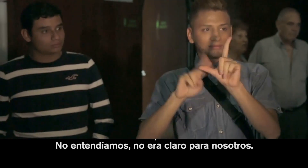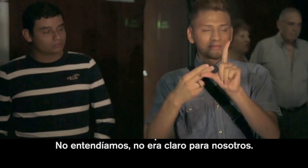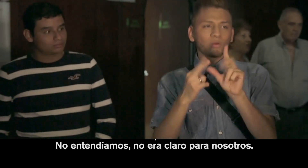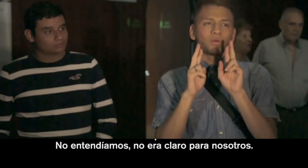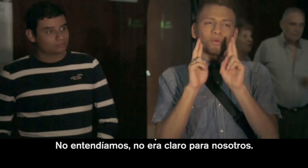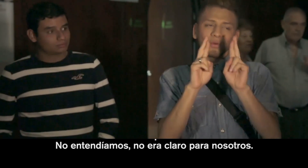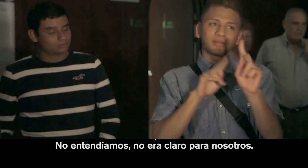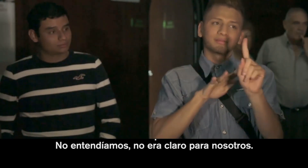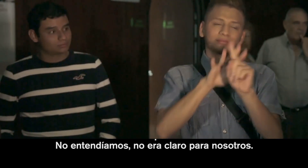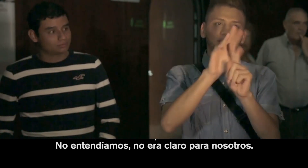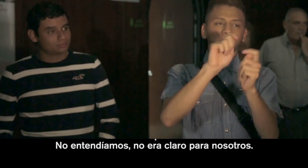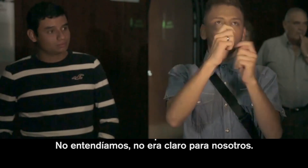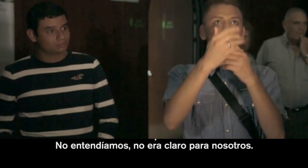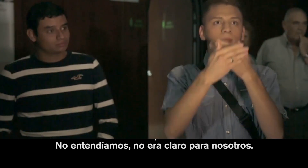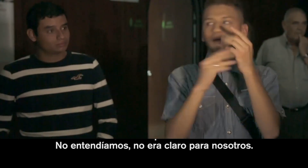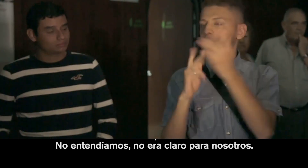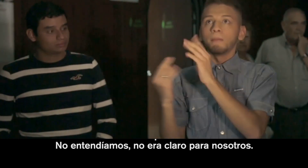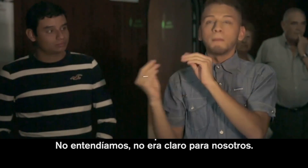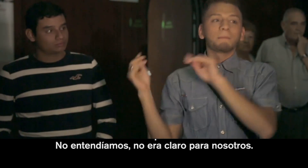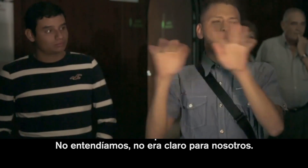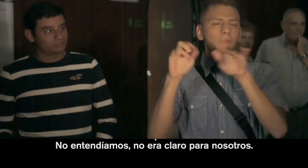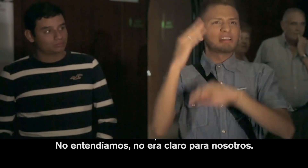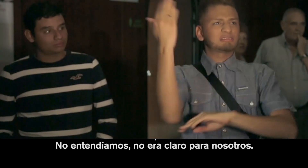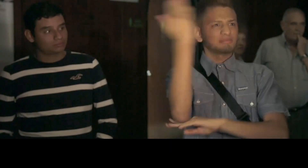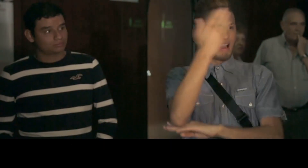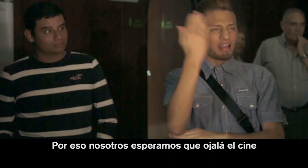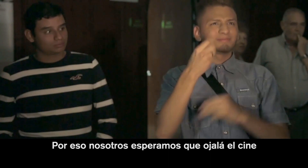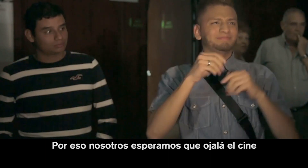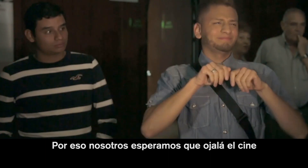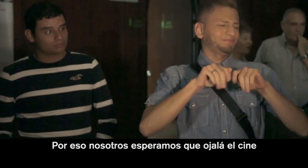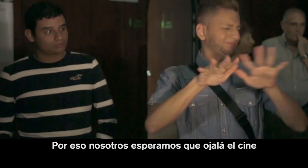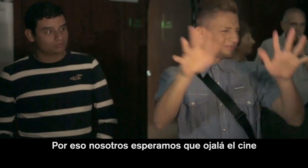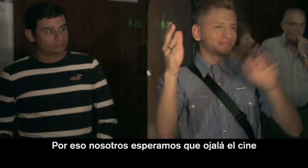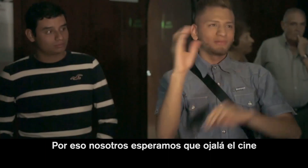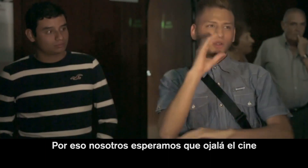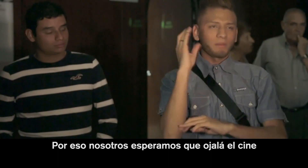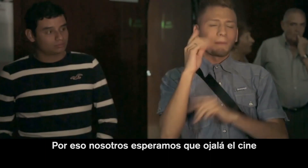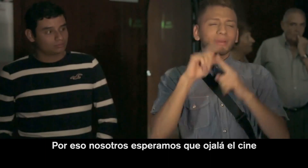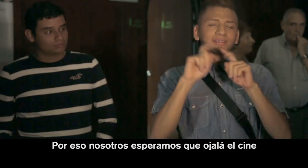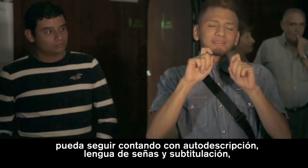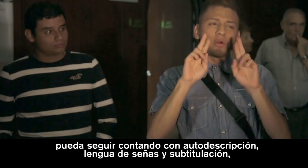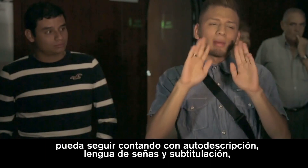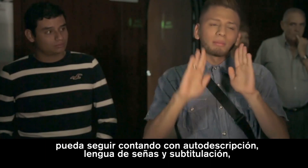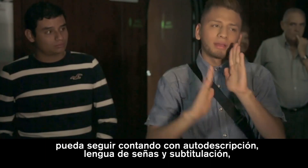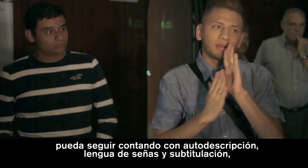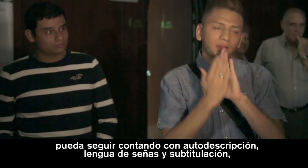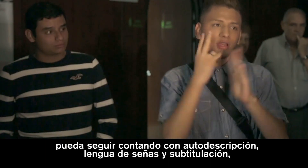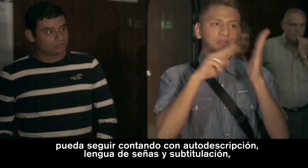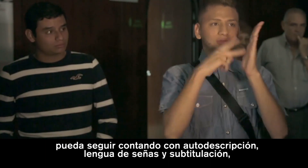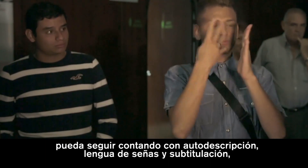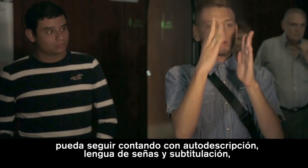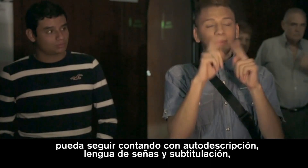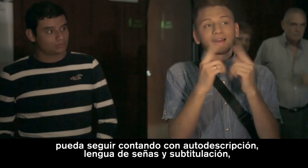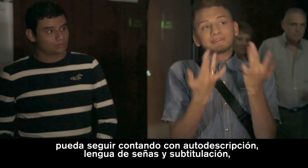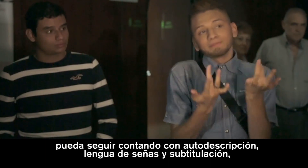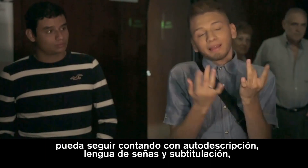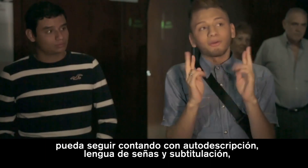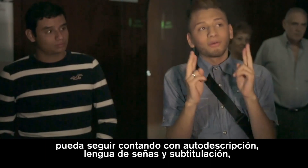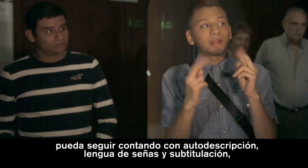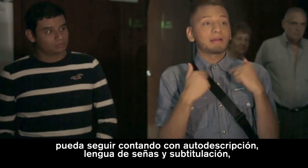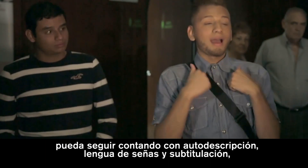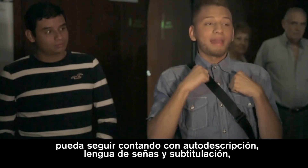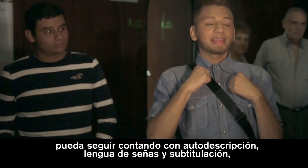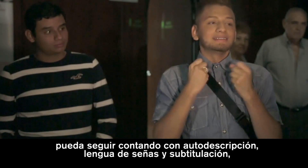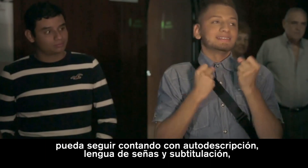Por eso nosotros esperamos que ojalá el cine pueda seguir contando con autodescripción, lengua de señas y subtitulación Que le